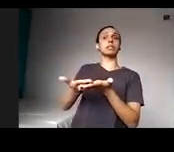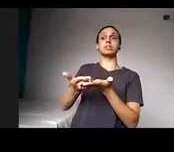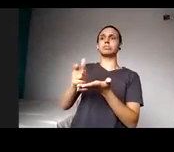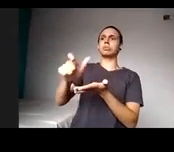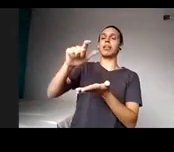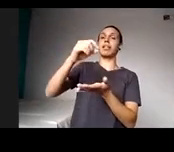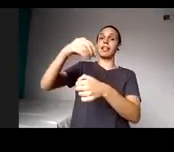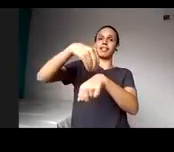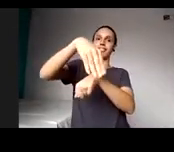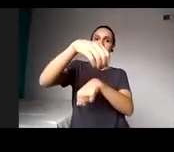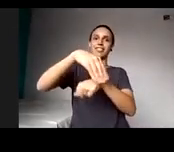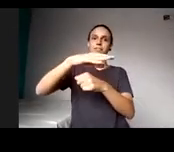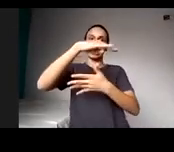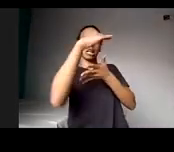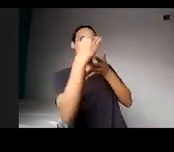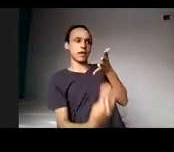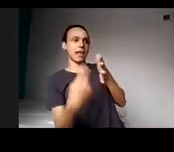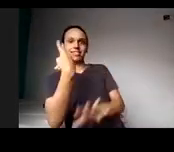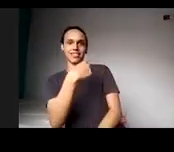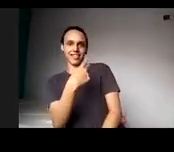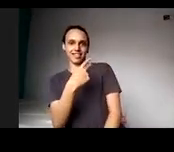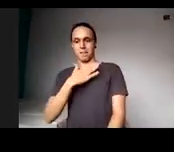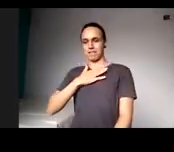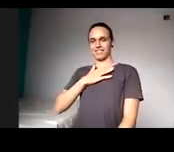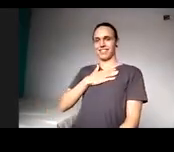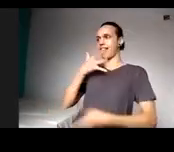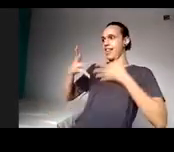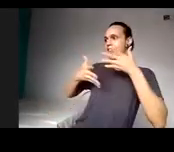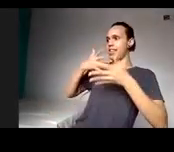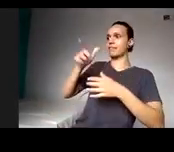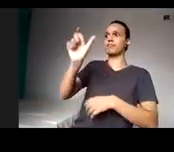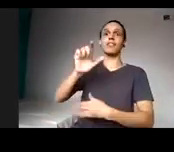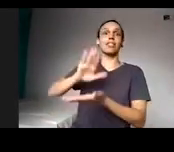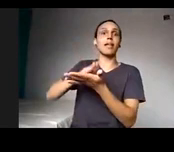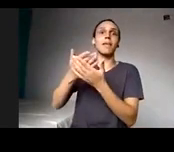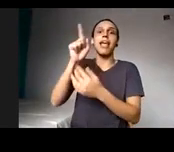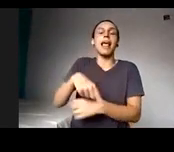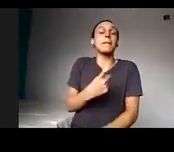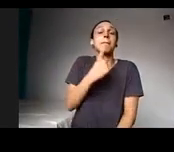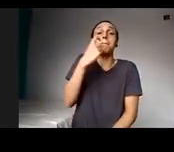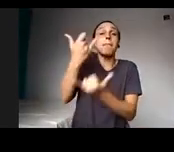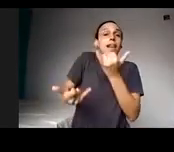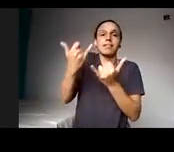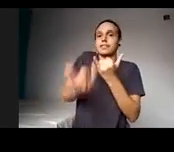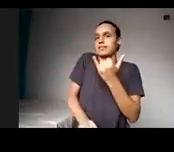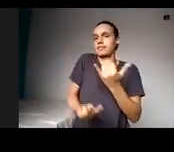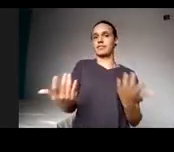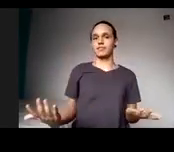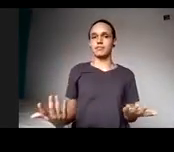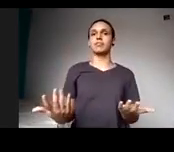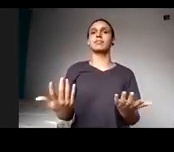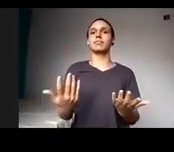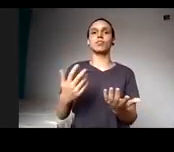do Armando, ele vai aproximar e aproximando vai a alma